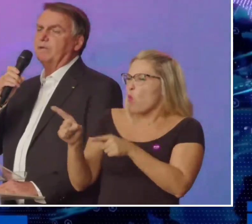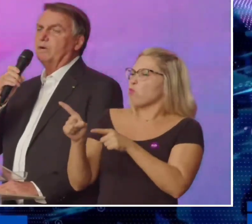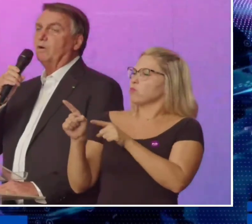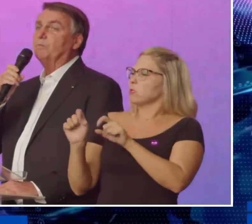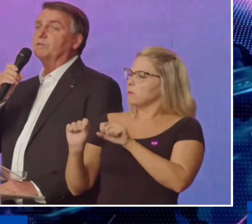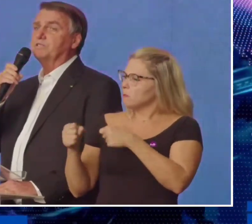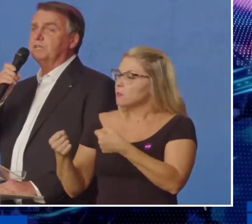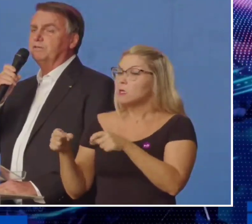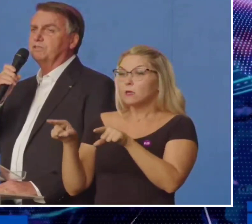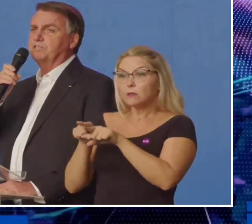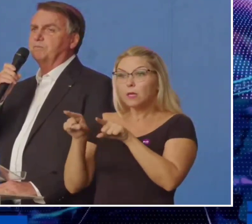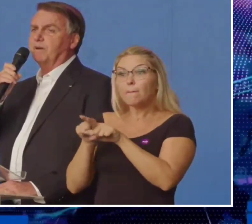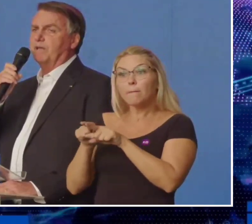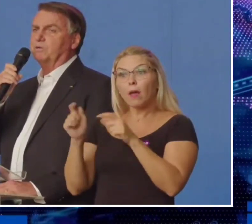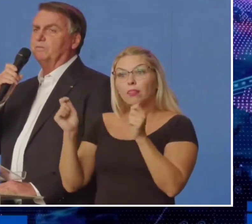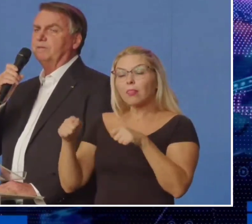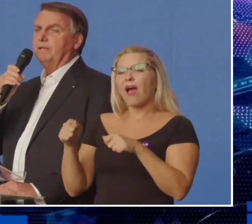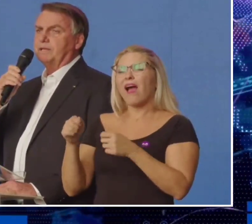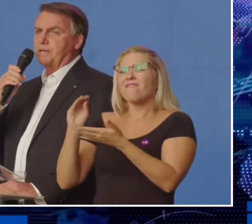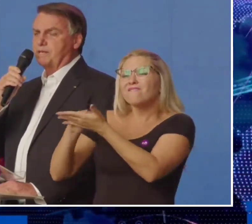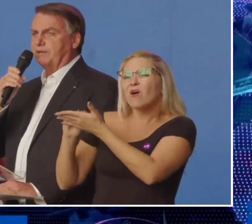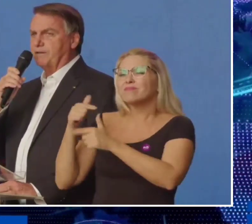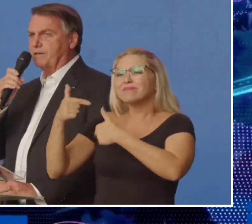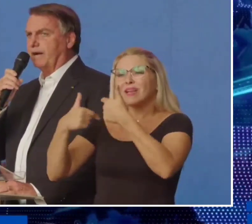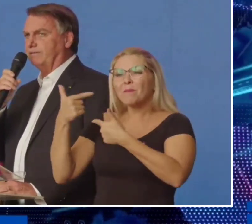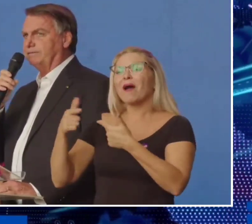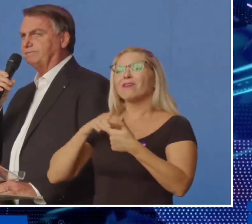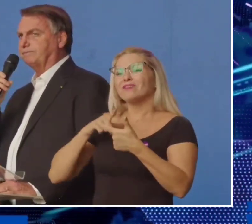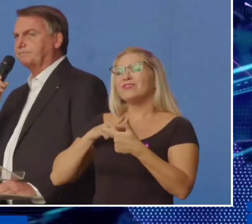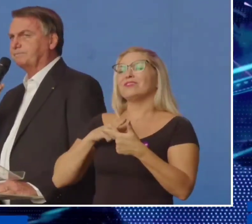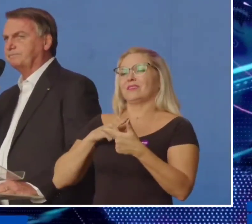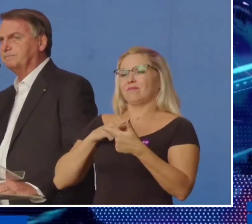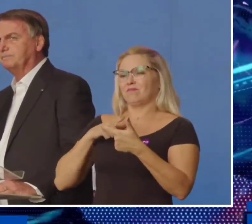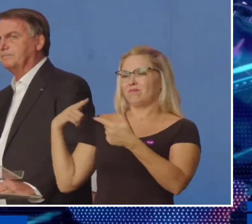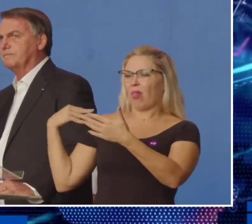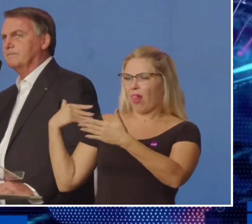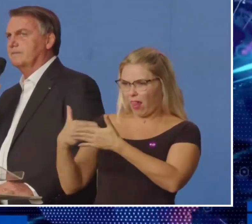também o possível desemprego que se avizinhava.